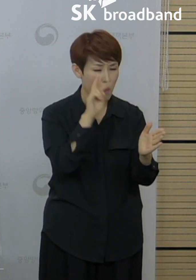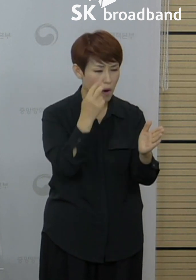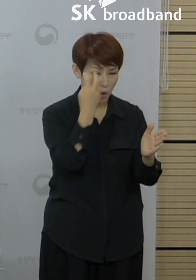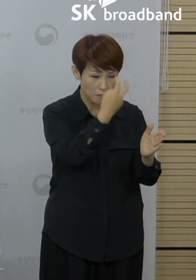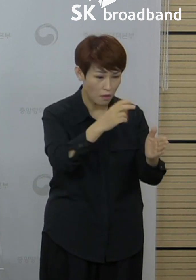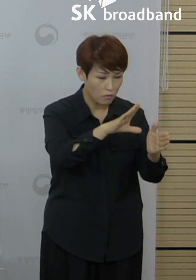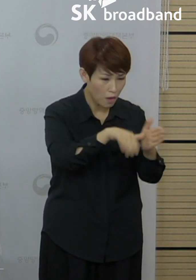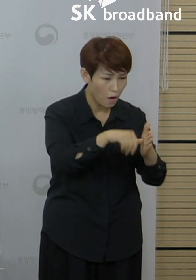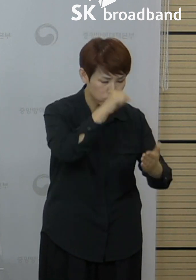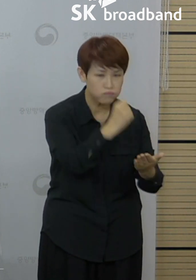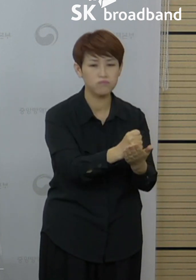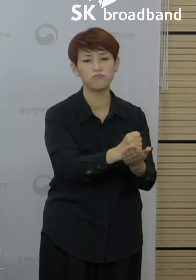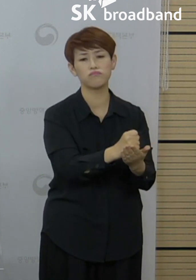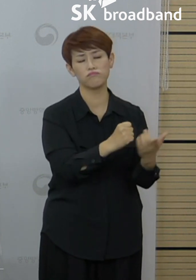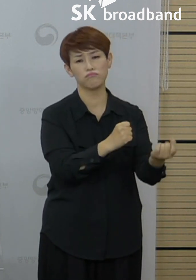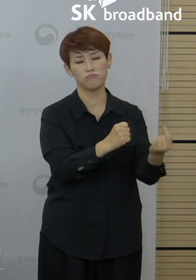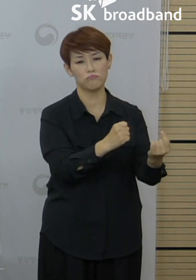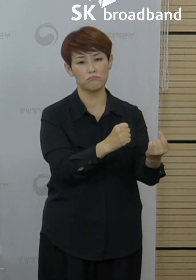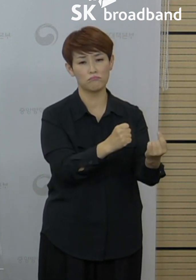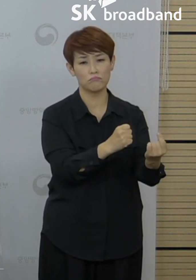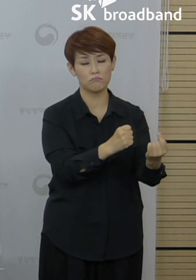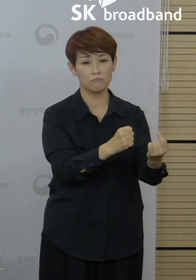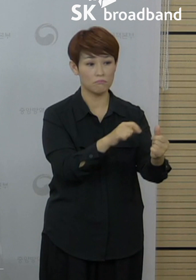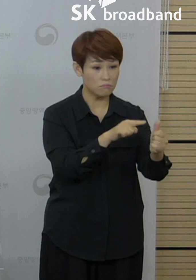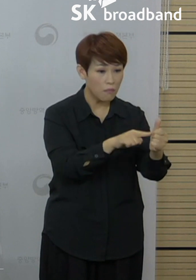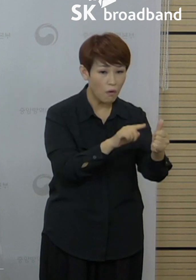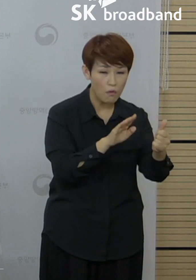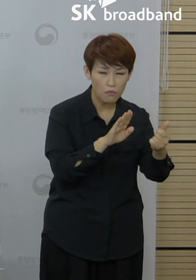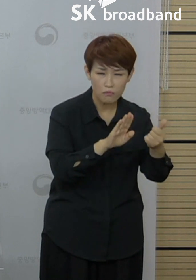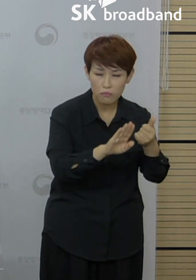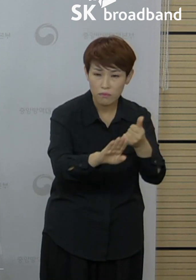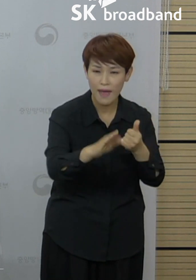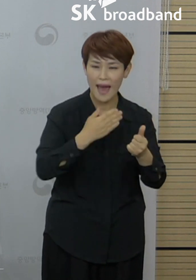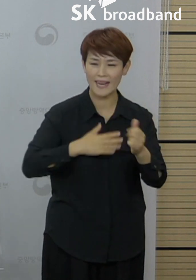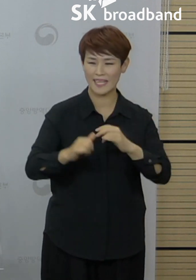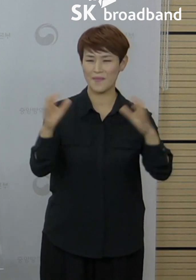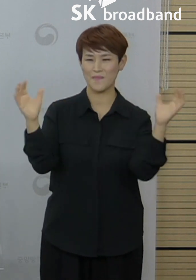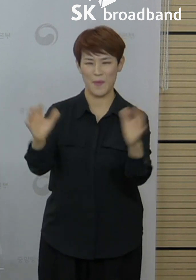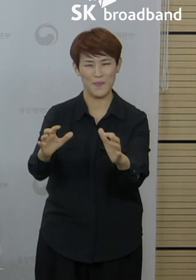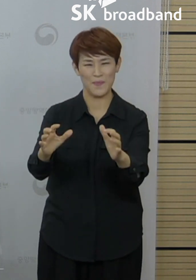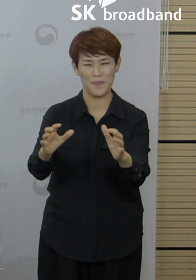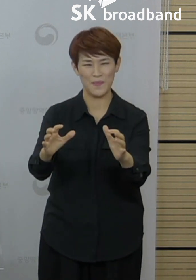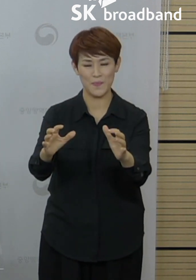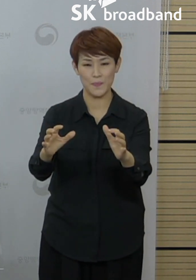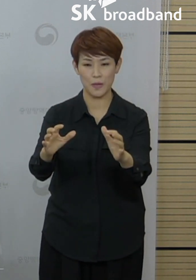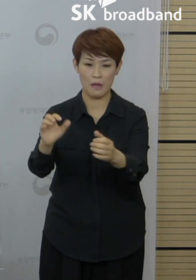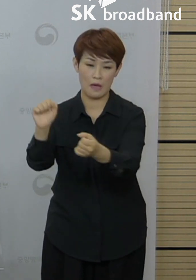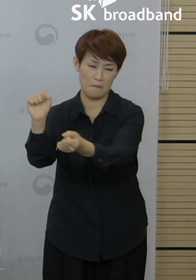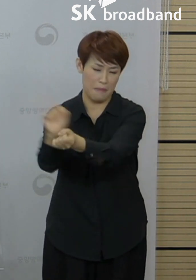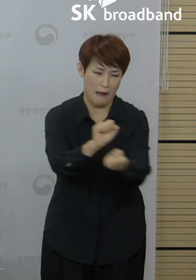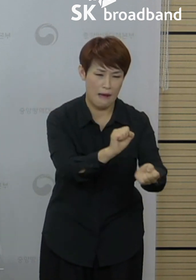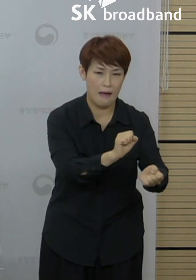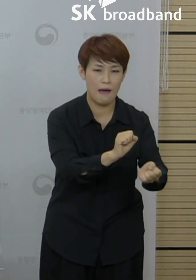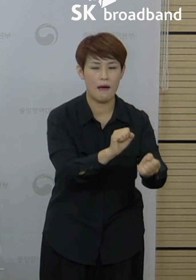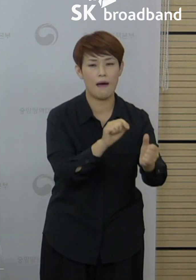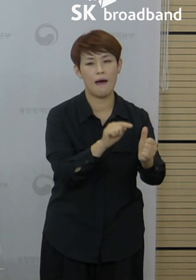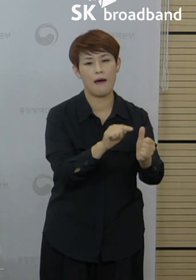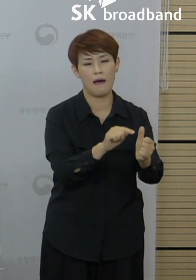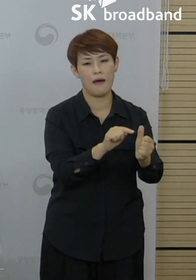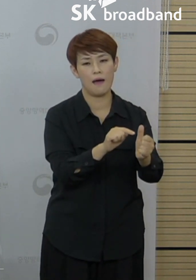당시에는 음성이었던 직원이 그 이후에 지인 모임을 통해서 코로나19에 감염되었고